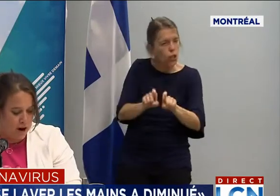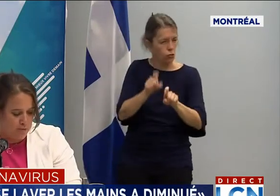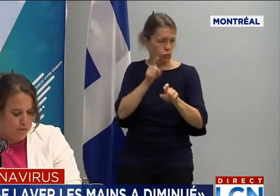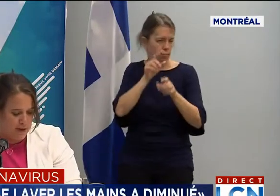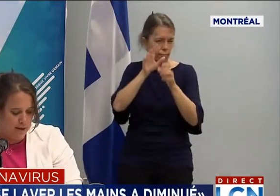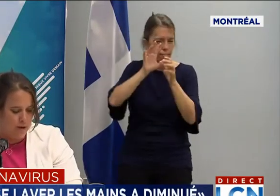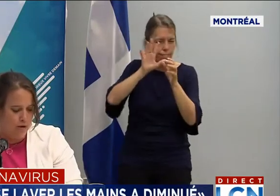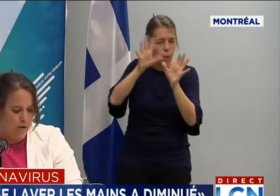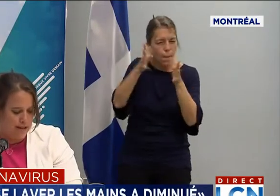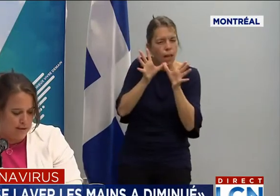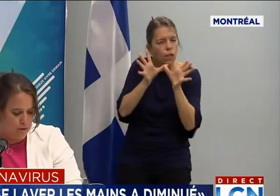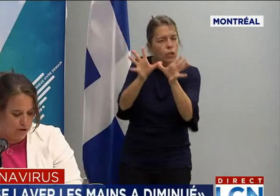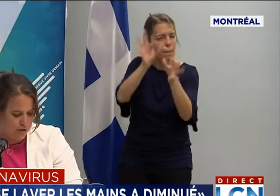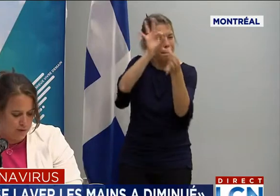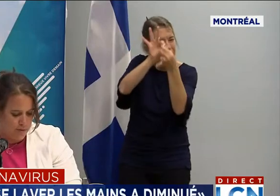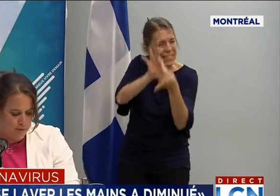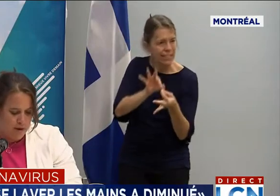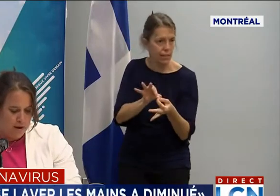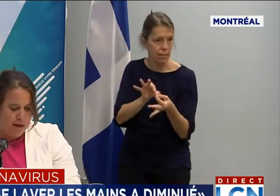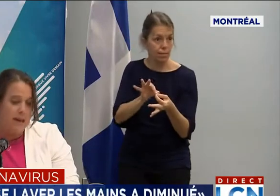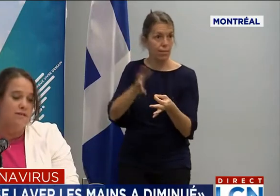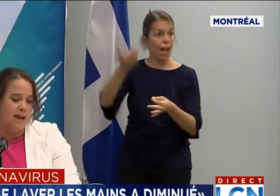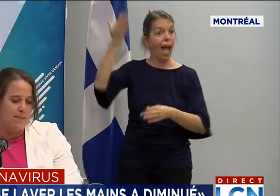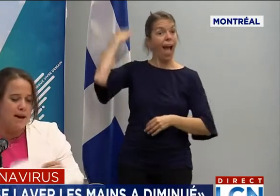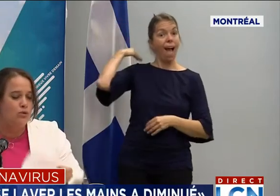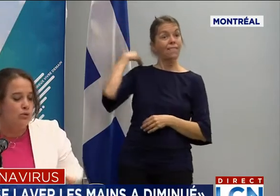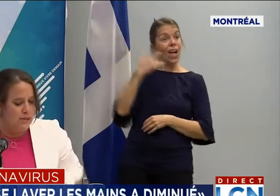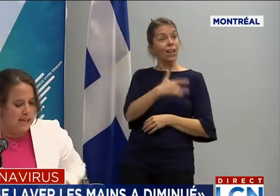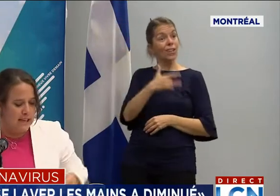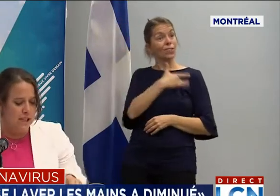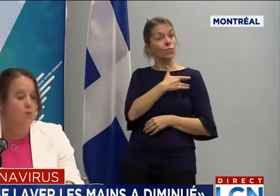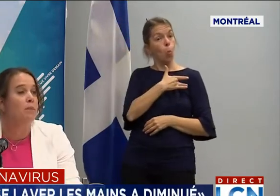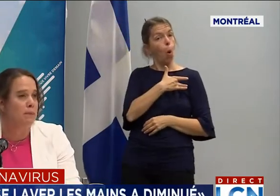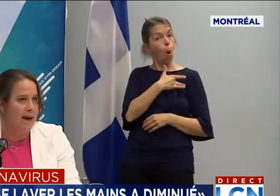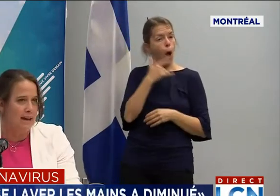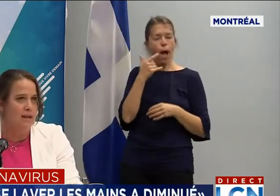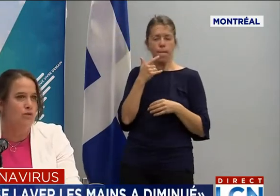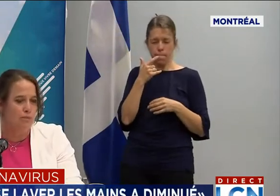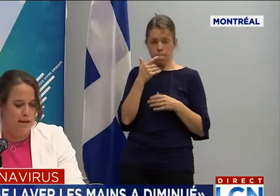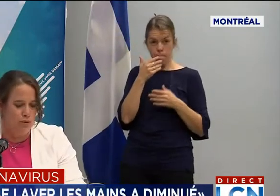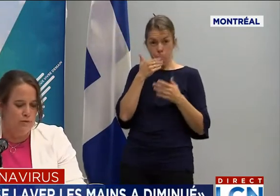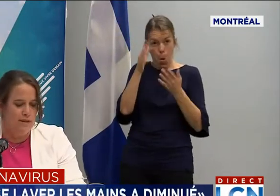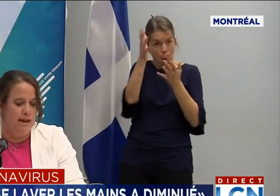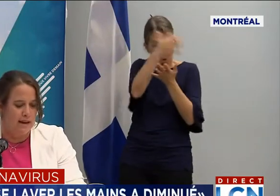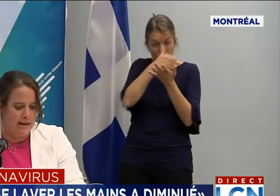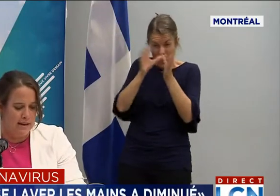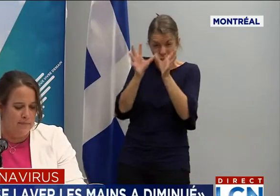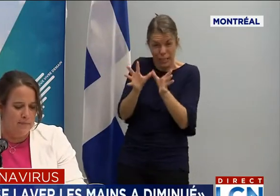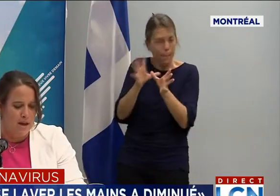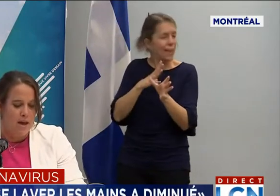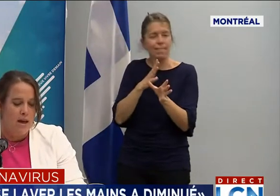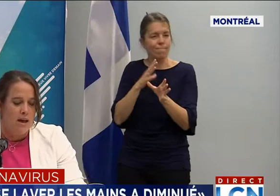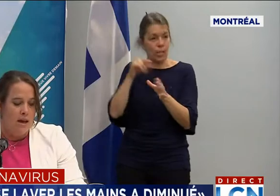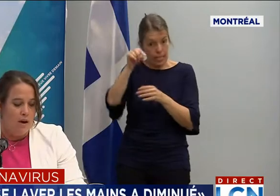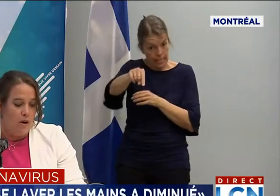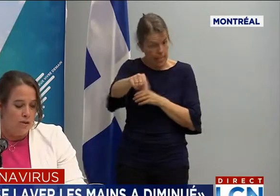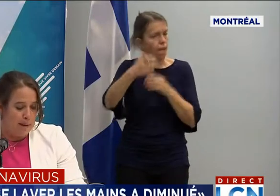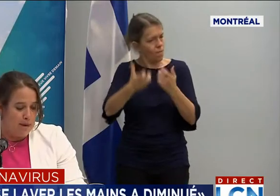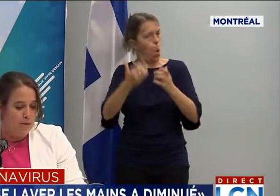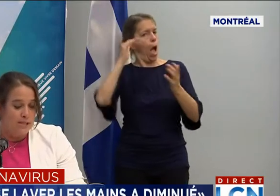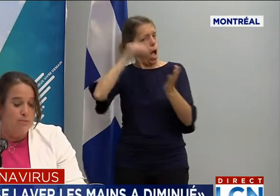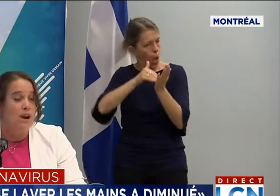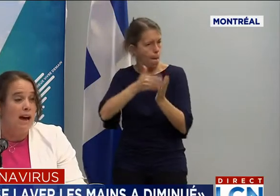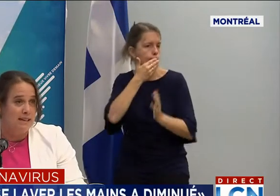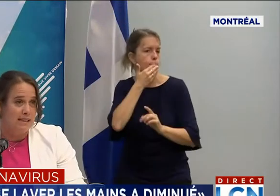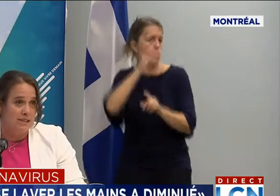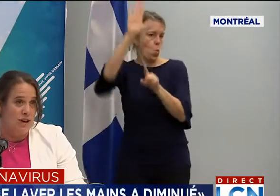plus près qu'on l'était au mois de juin. Et, évidemment, toute une stratégie pour préparer nos milieux de vie aînés. On